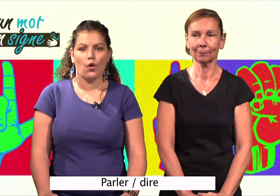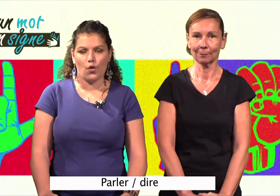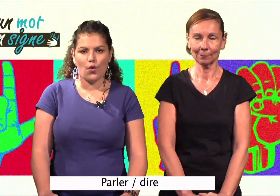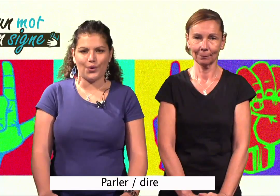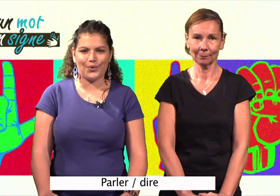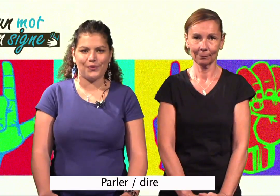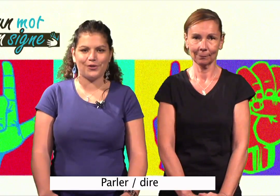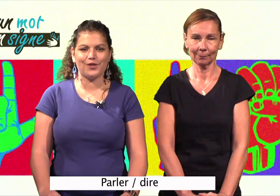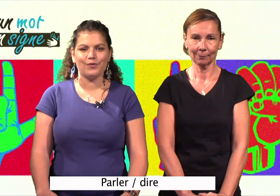On le refait ensemble.